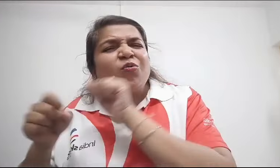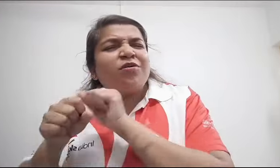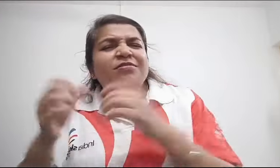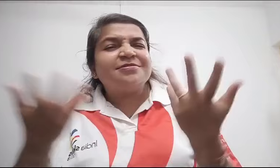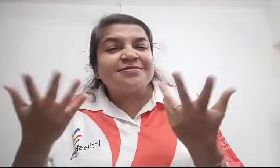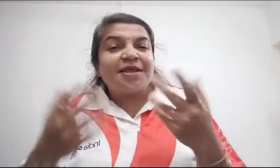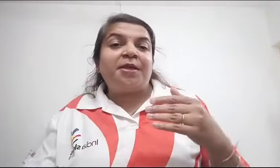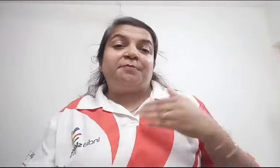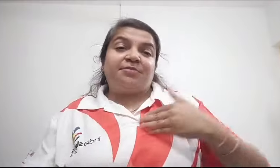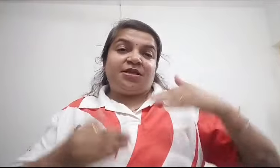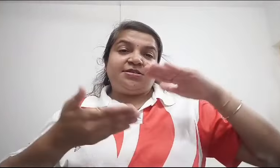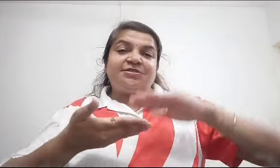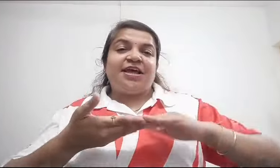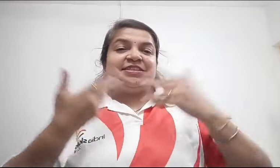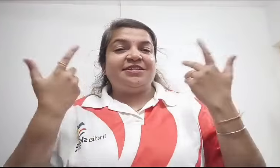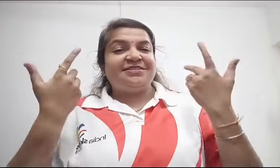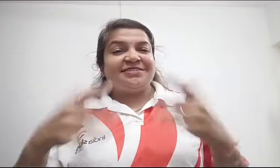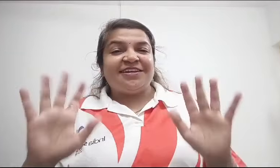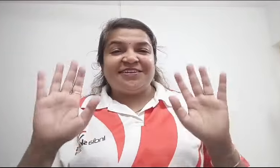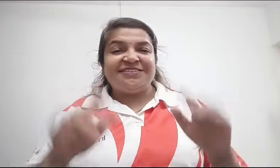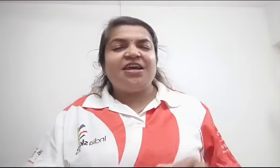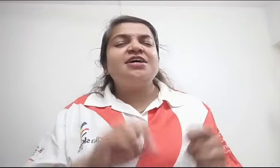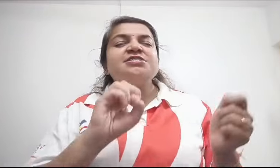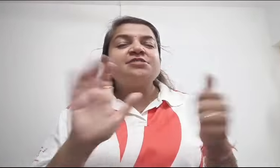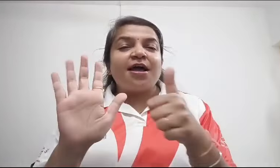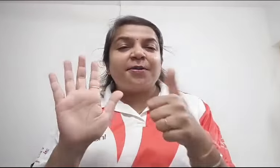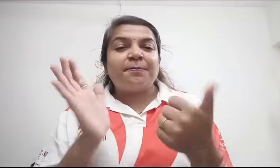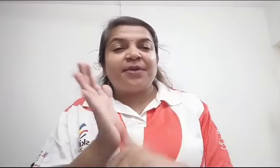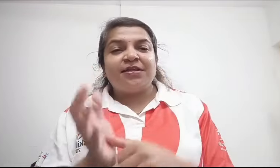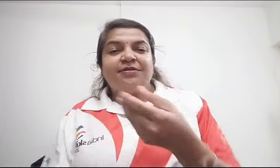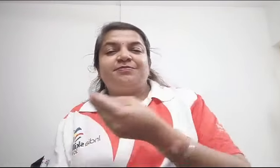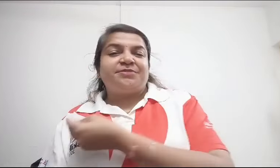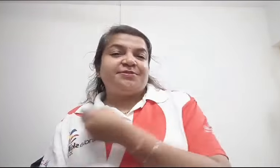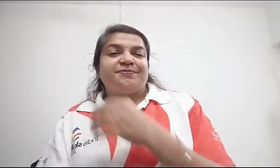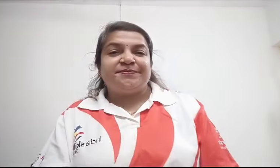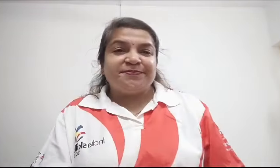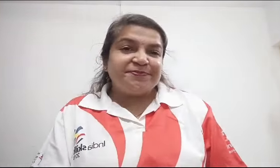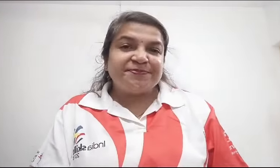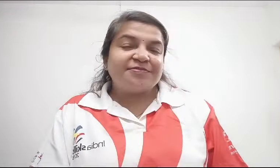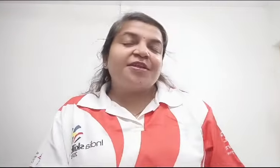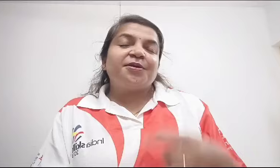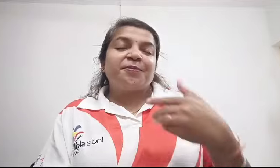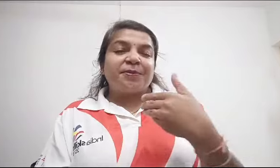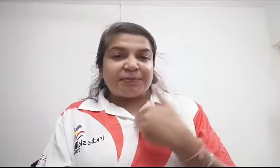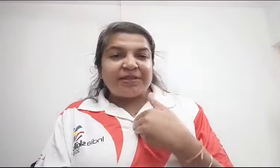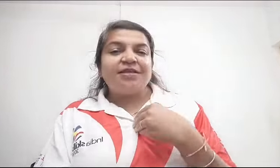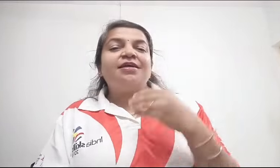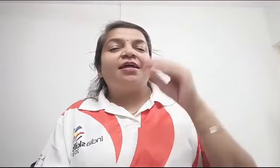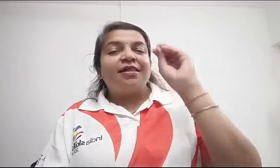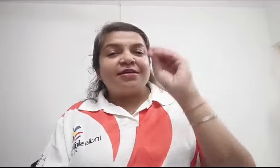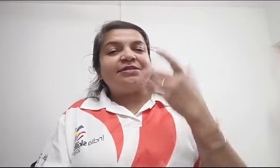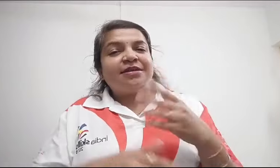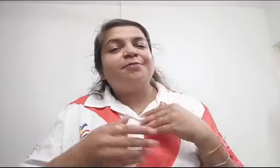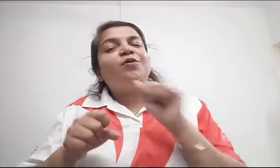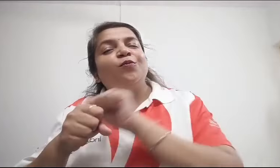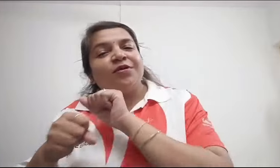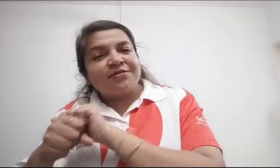या सिखाने, उनके लिए भी मैं बहुत शुकर गजार हूँ और मैं ये सब करने के बाद मैंने स्कूल में टीचर की नौकरी की